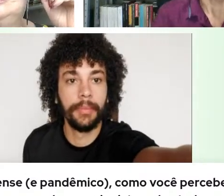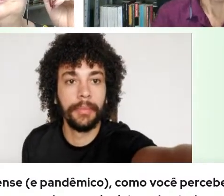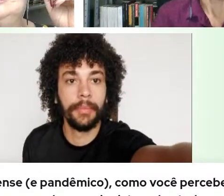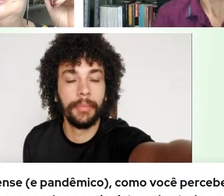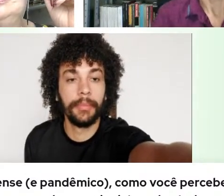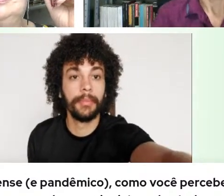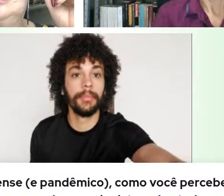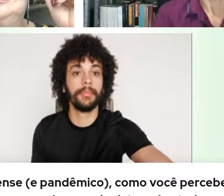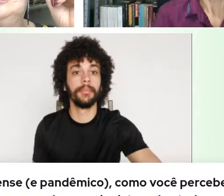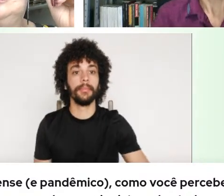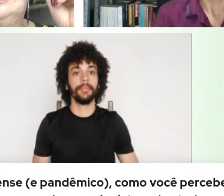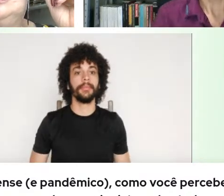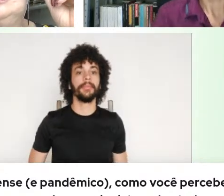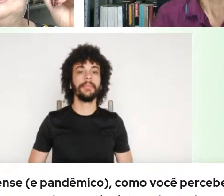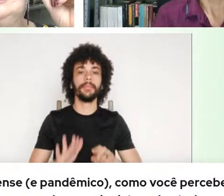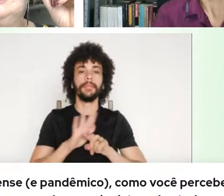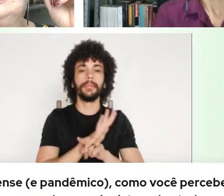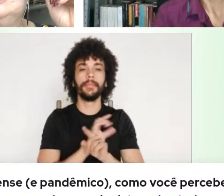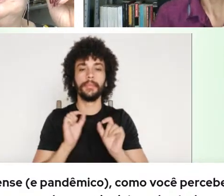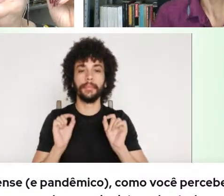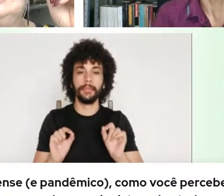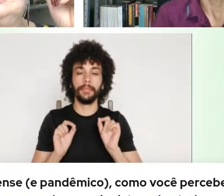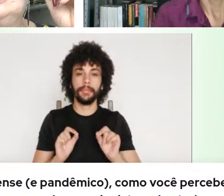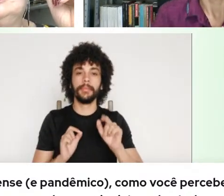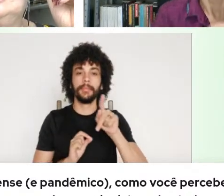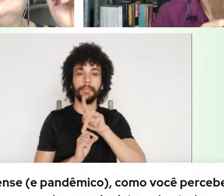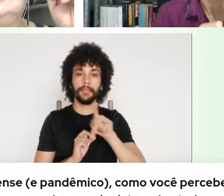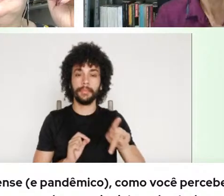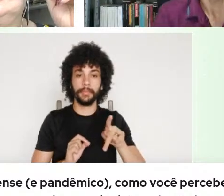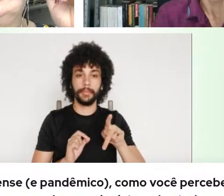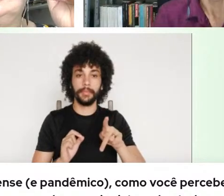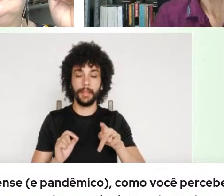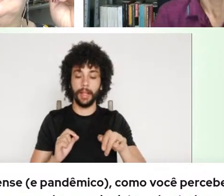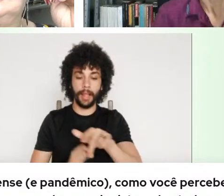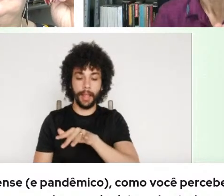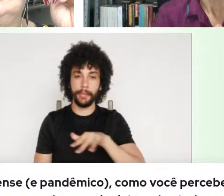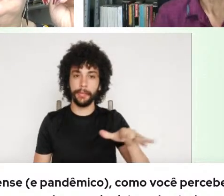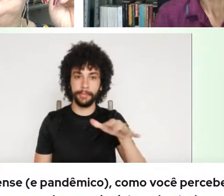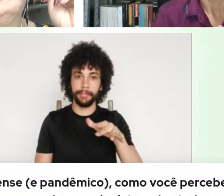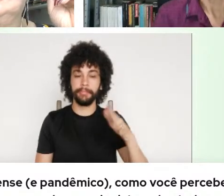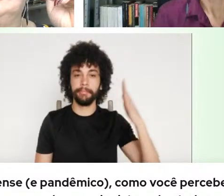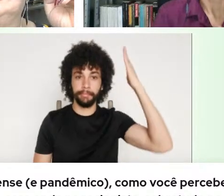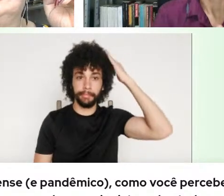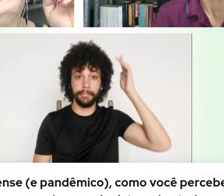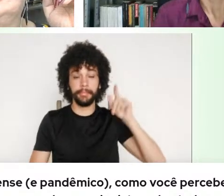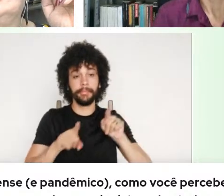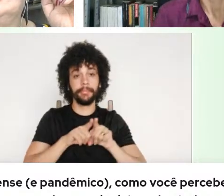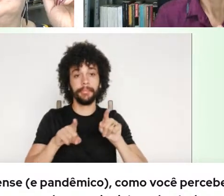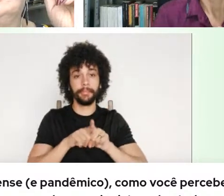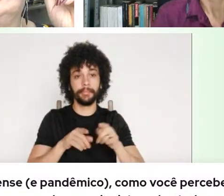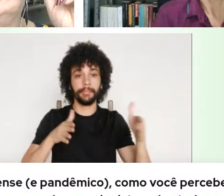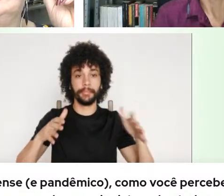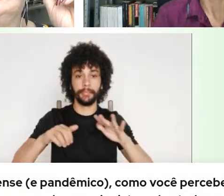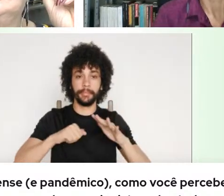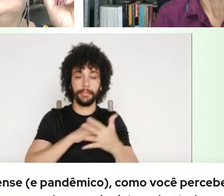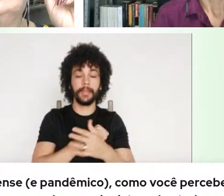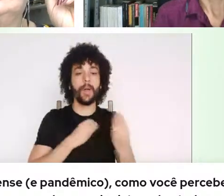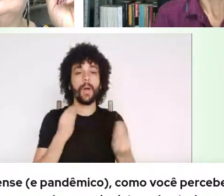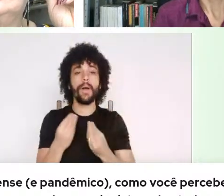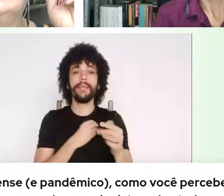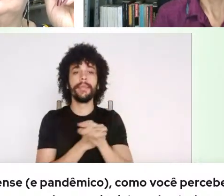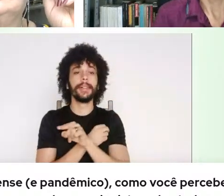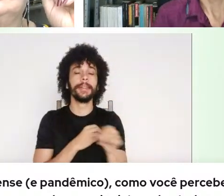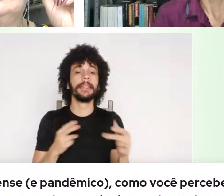professora, no contexto paraense e pandêmico, como a senhora percebe as ações